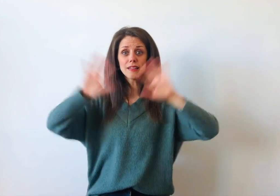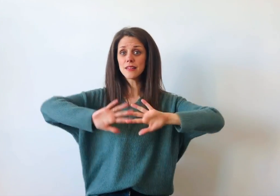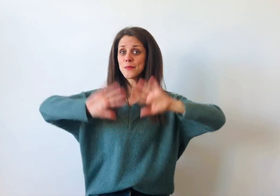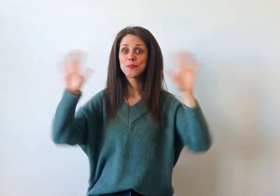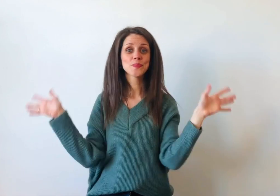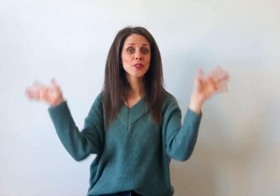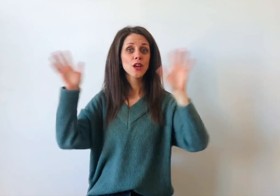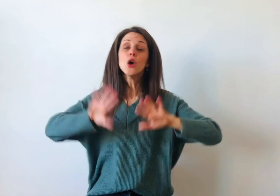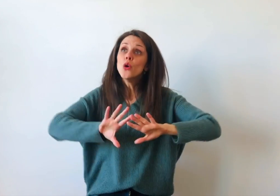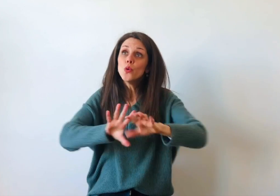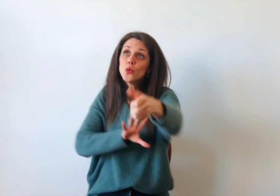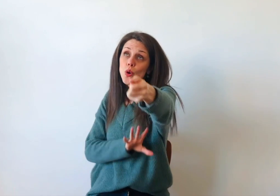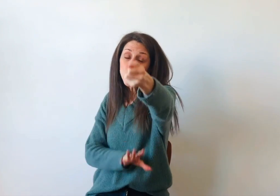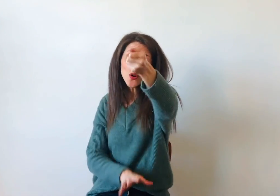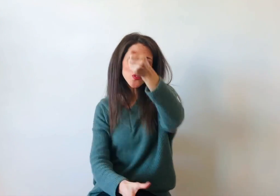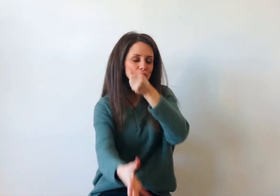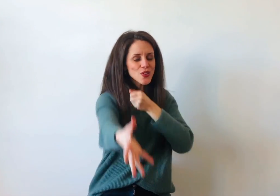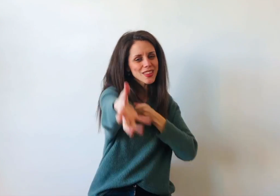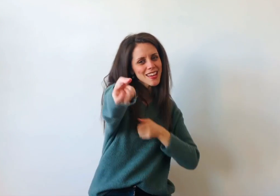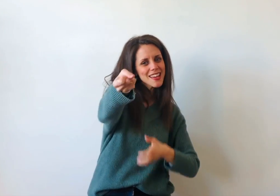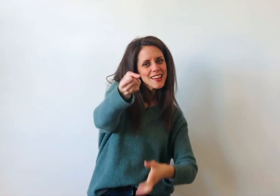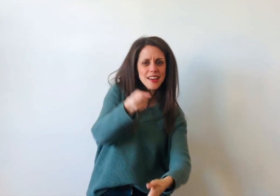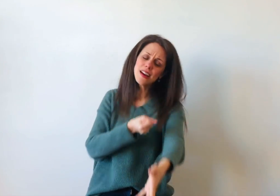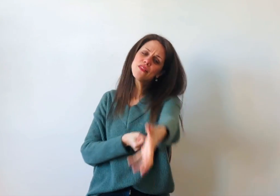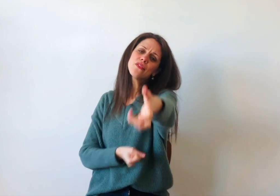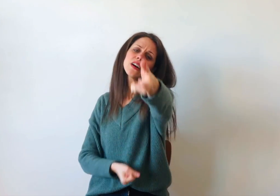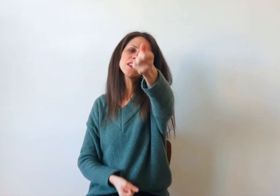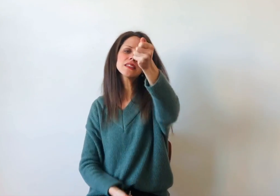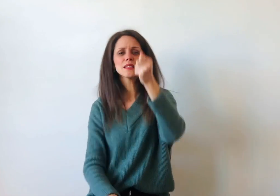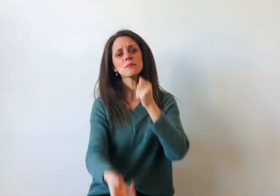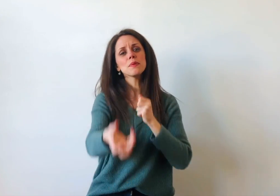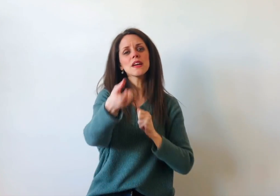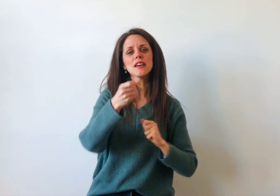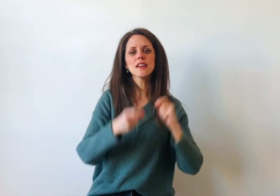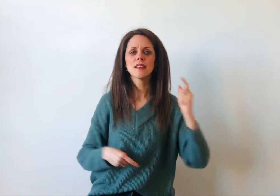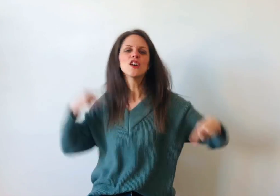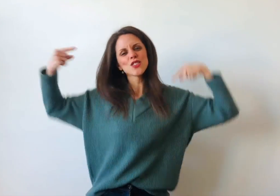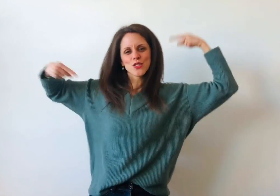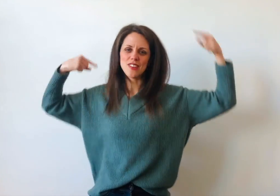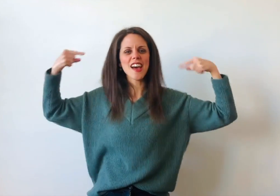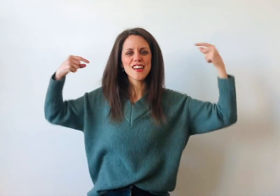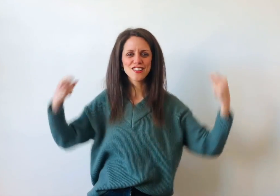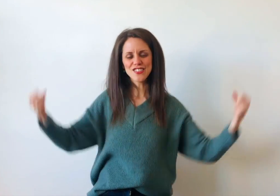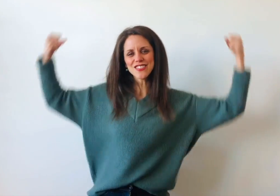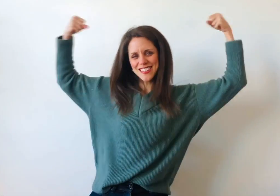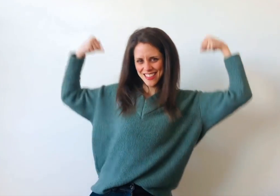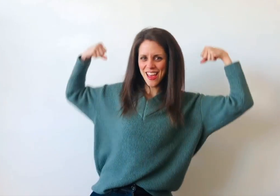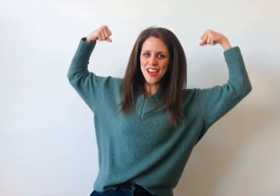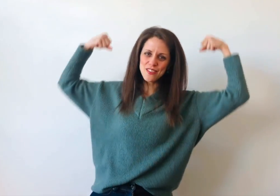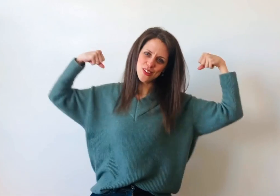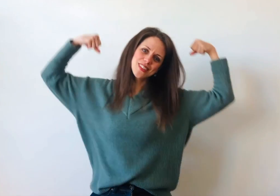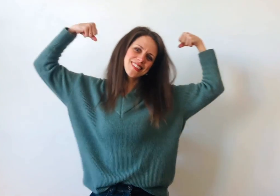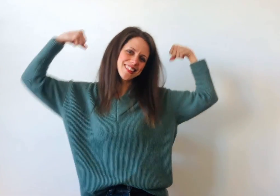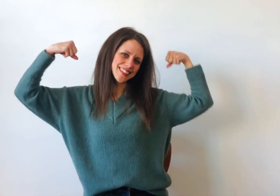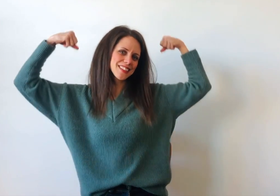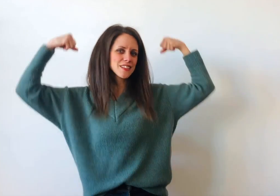Um novo dia faz-lhe saber Sonhar, conquistar e vencer